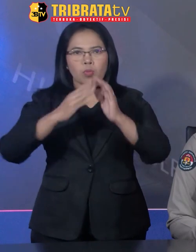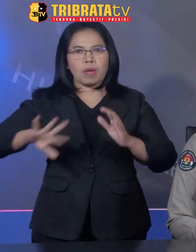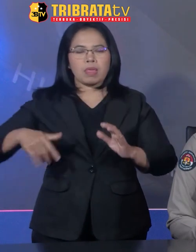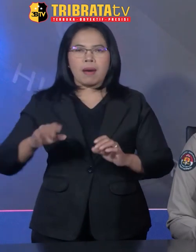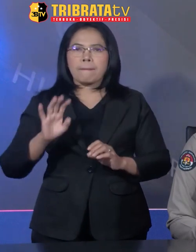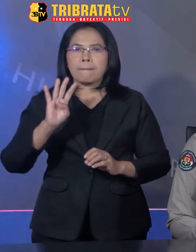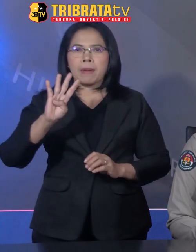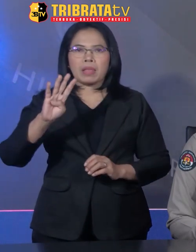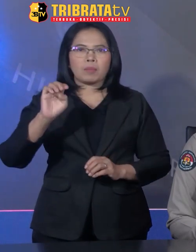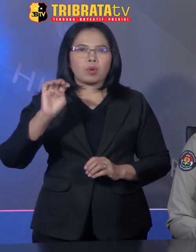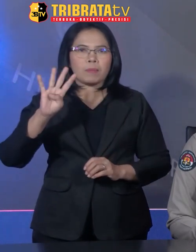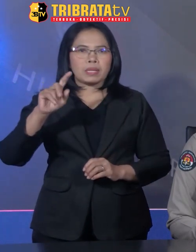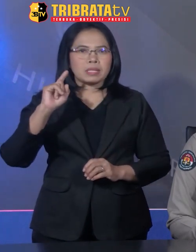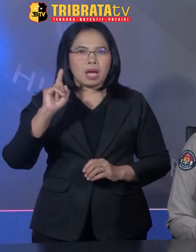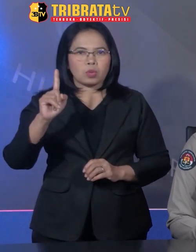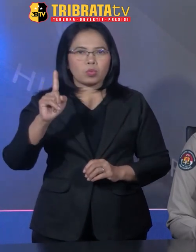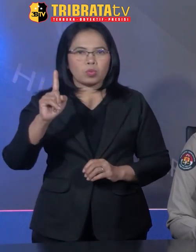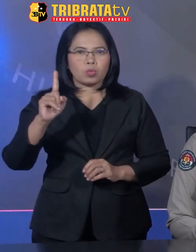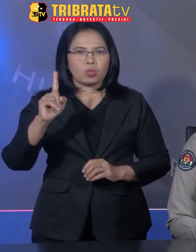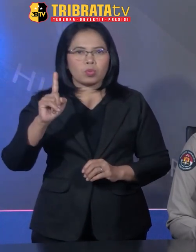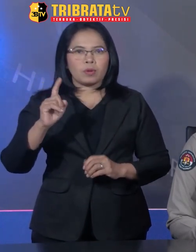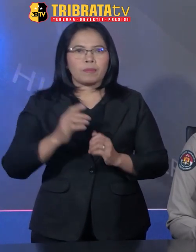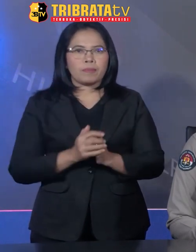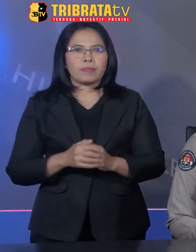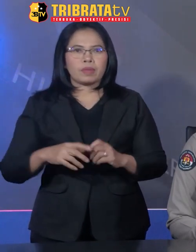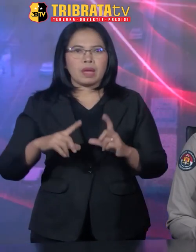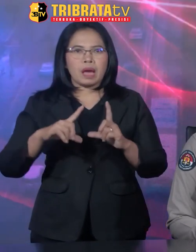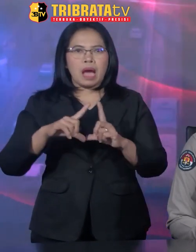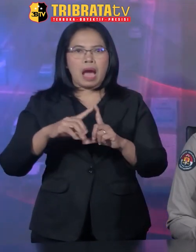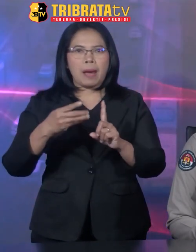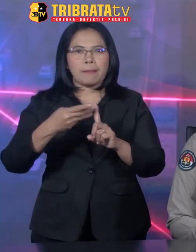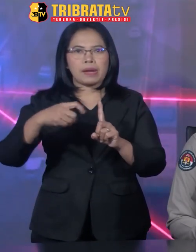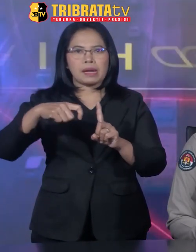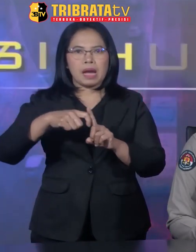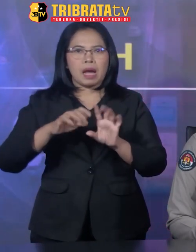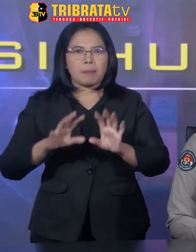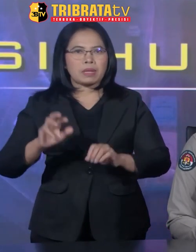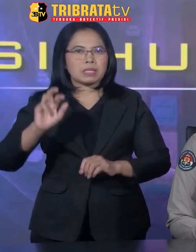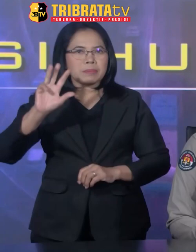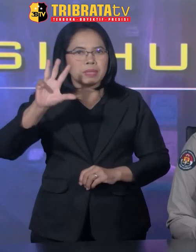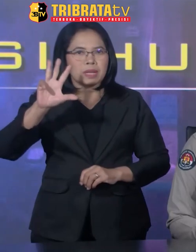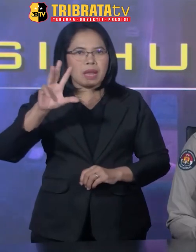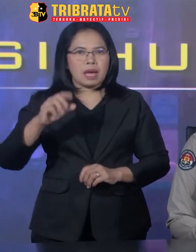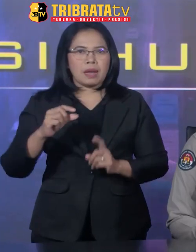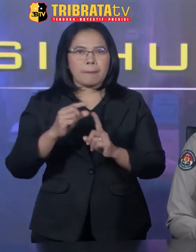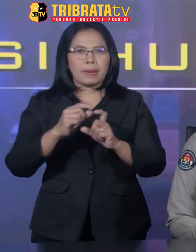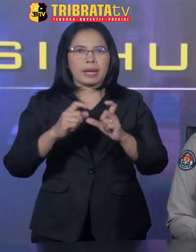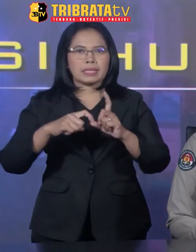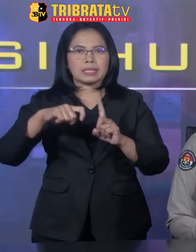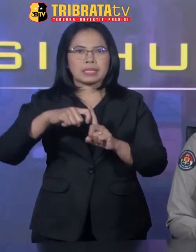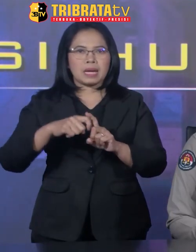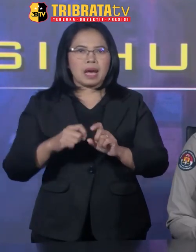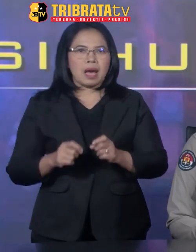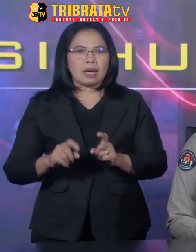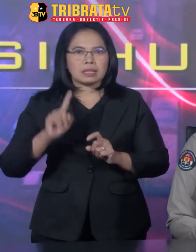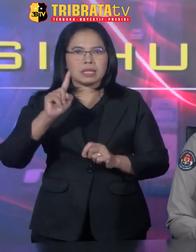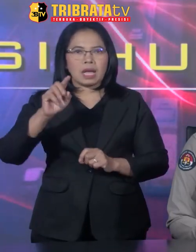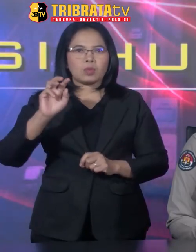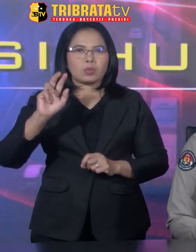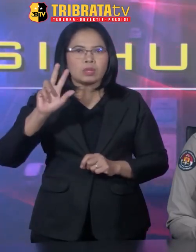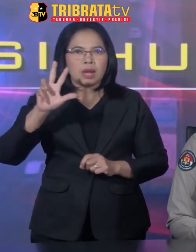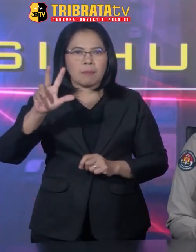441, kemudian sebagai APK sebanyak 9, PSK sebanyak